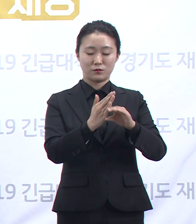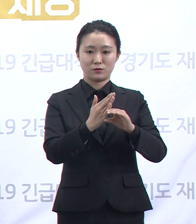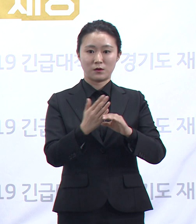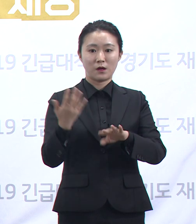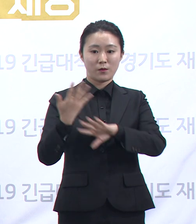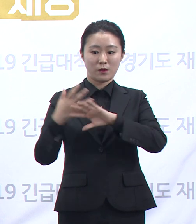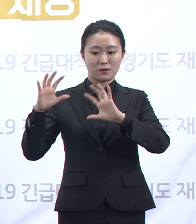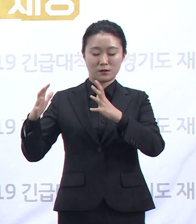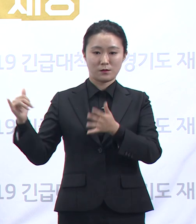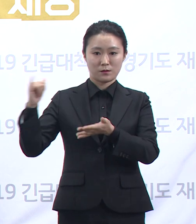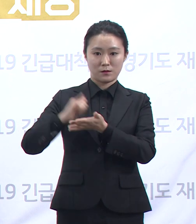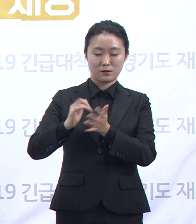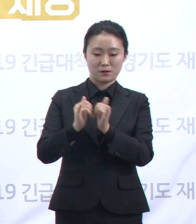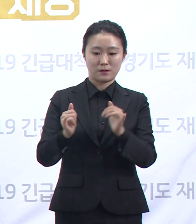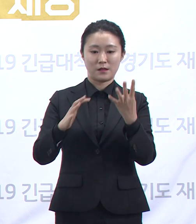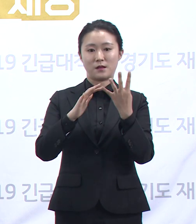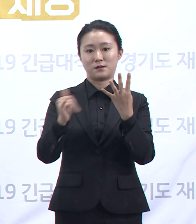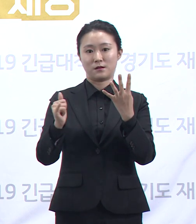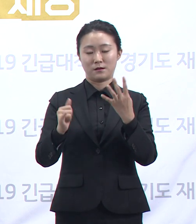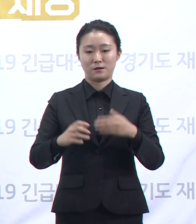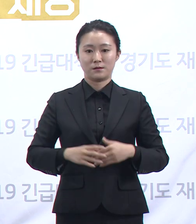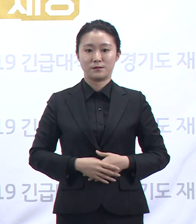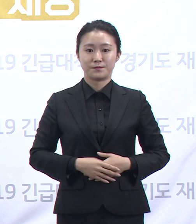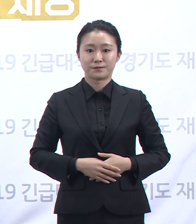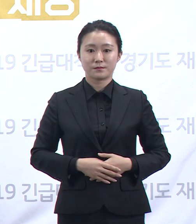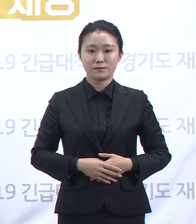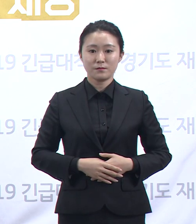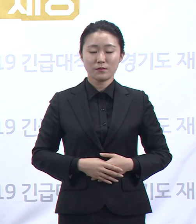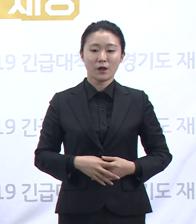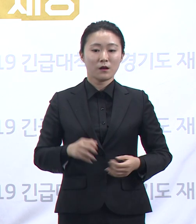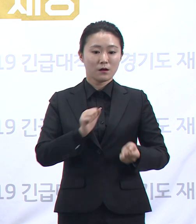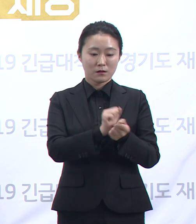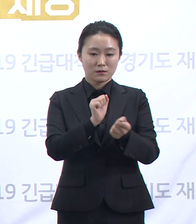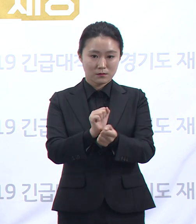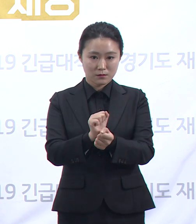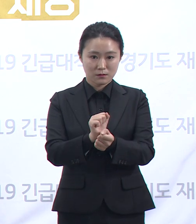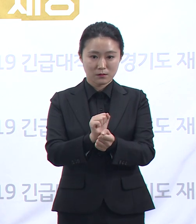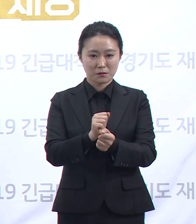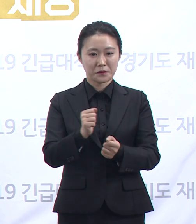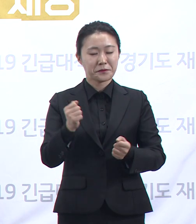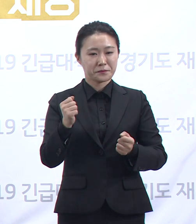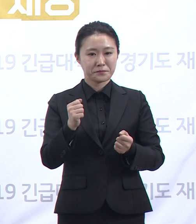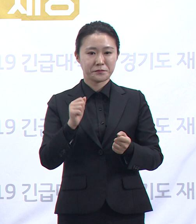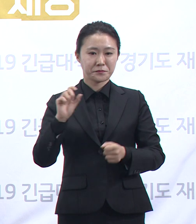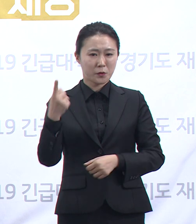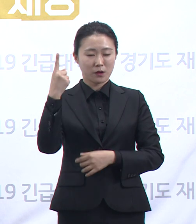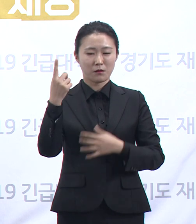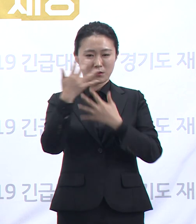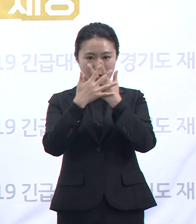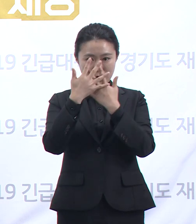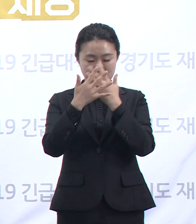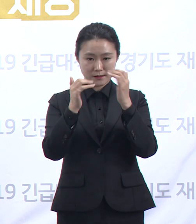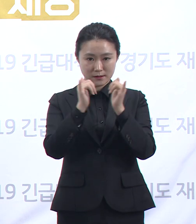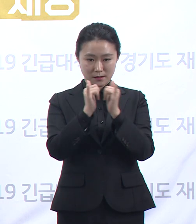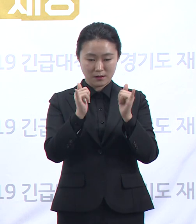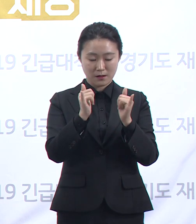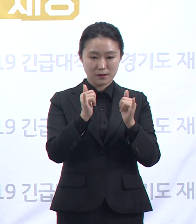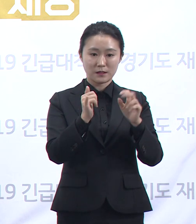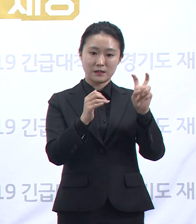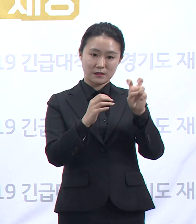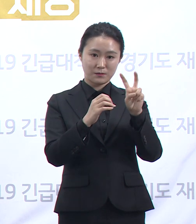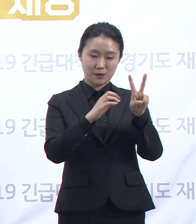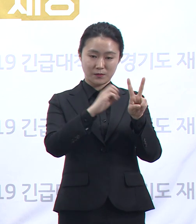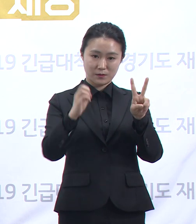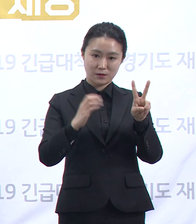없는 확진 환자는 22.6%인 12명이고 60세 이상 고령자는 21명으로 39.6